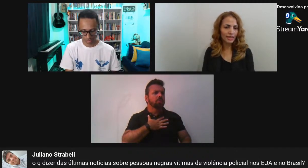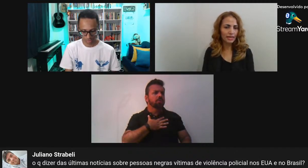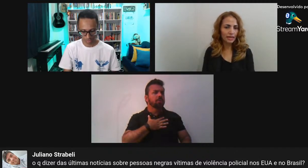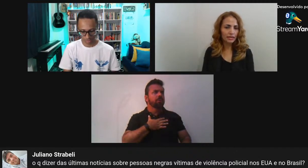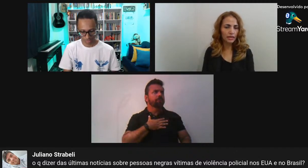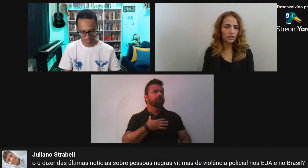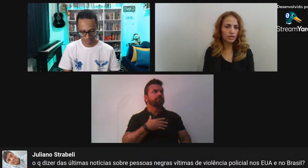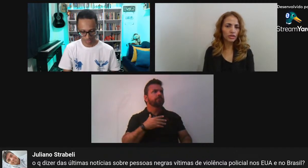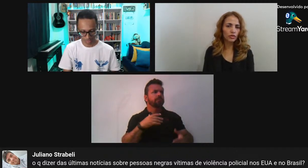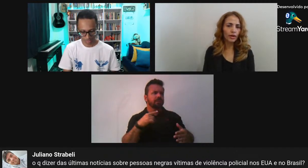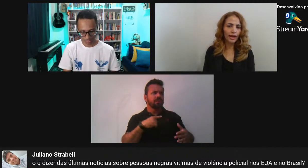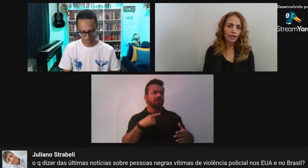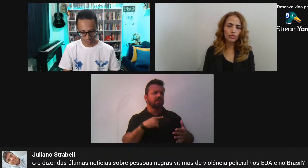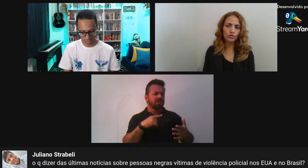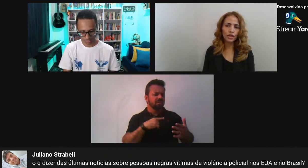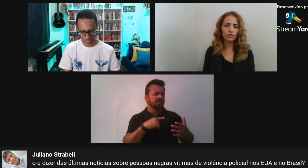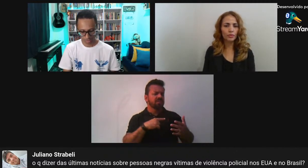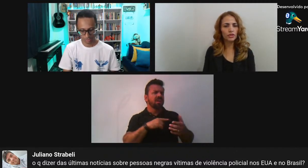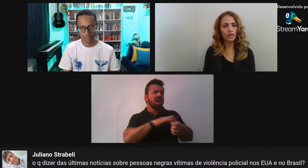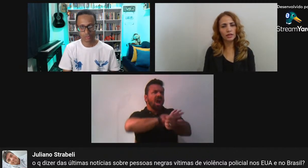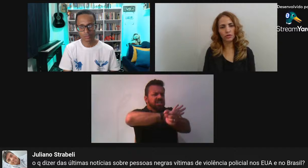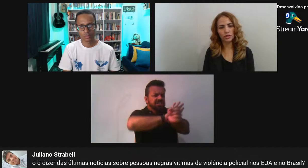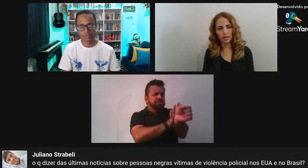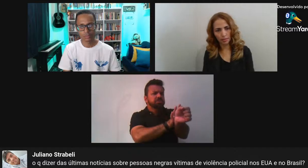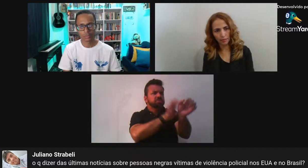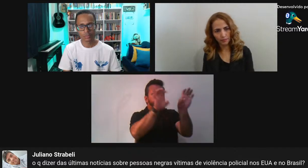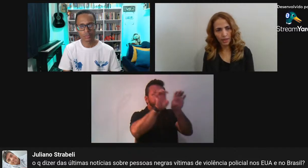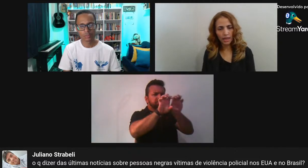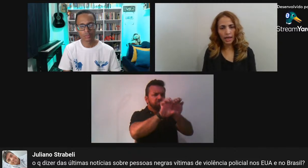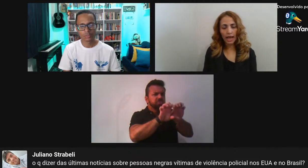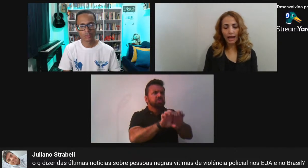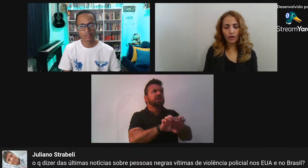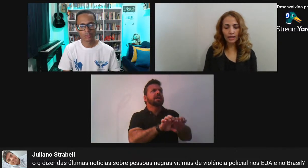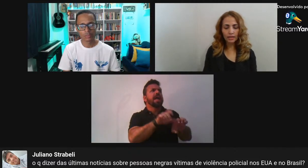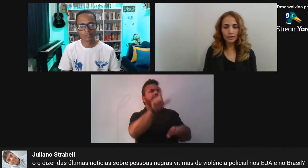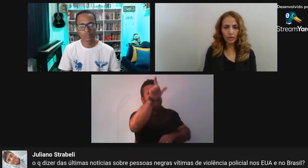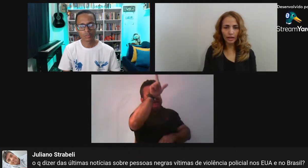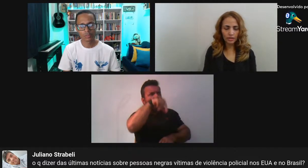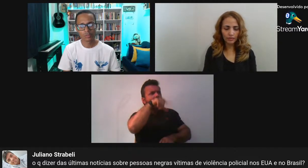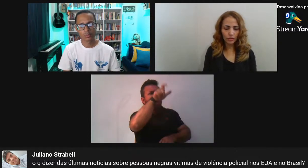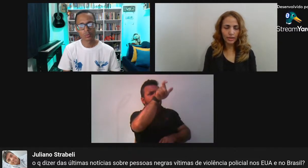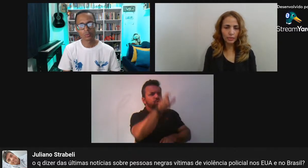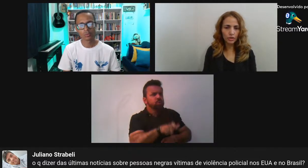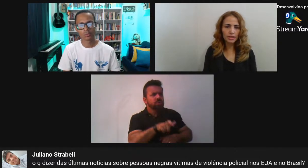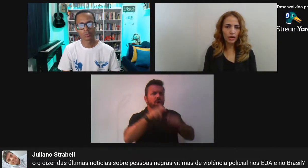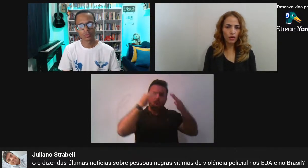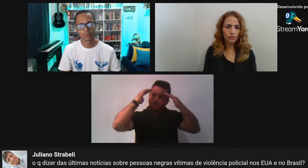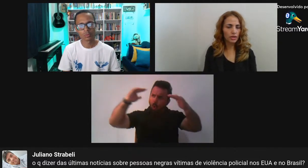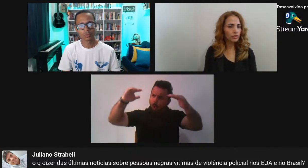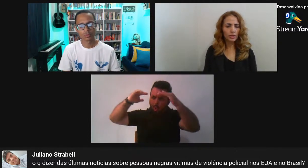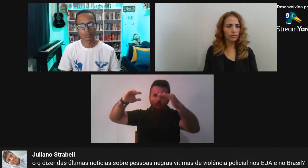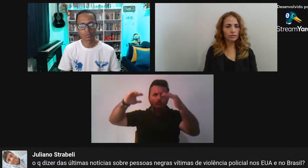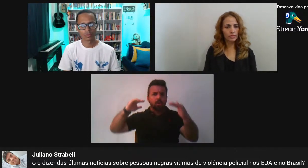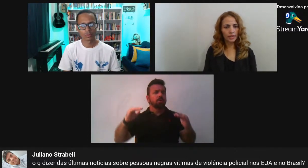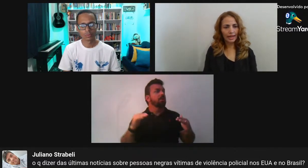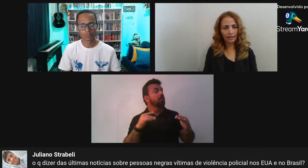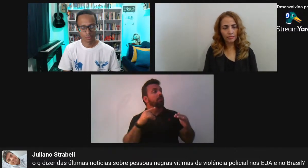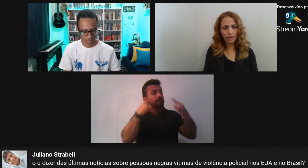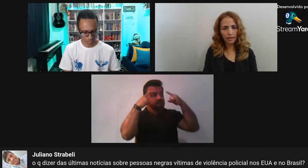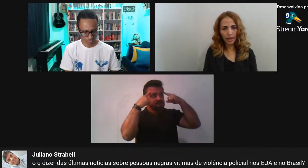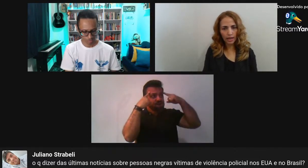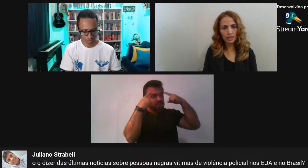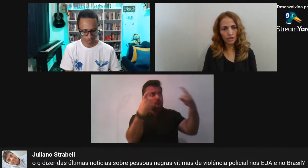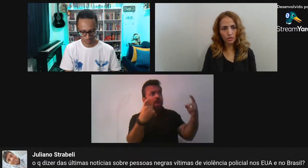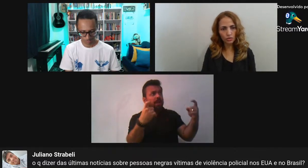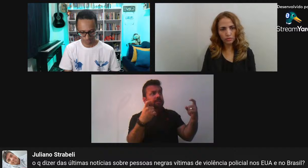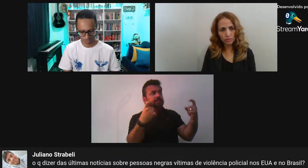estrutural Tem essa característica De tornar os sujeitos Obedientes ao sistema Agora No caso da violência policial Com os negros Não É